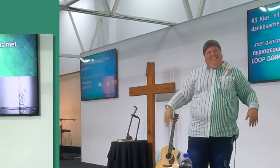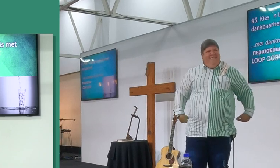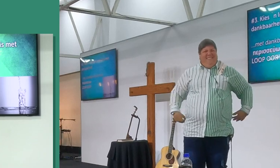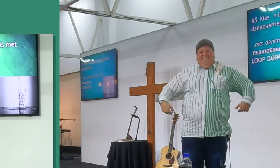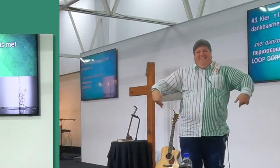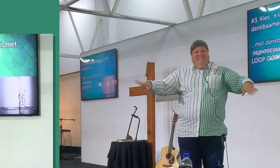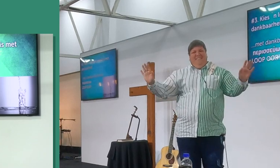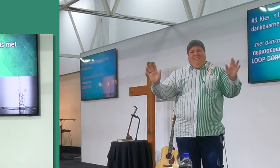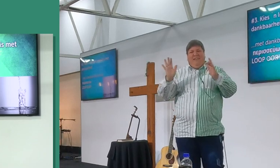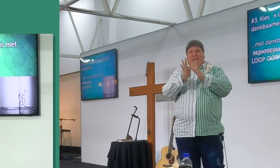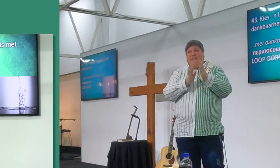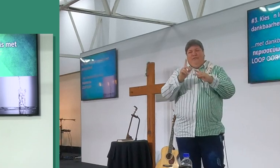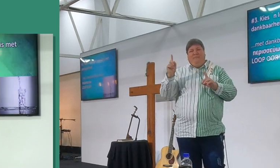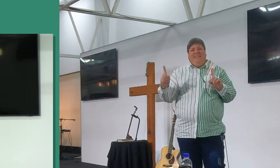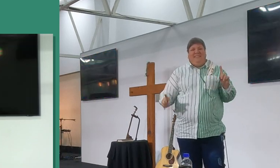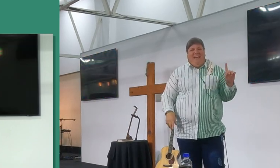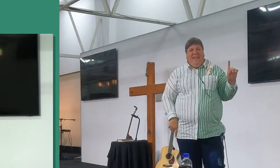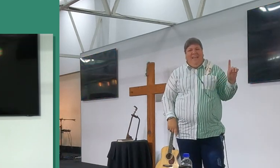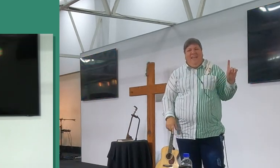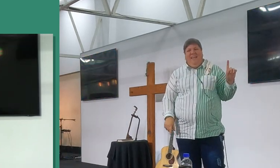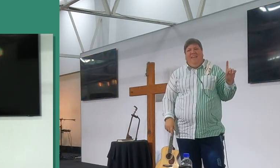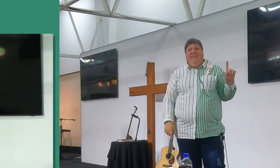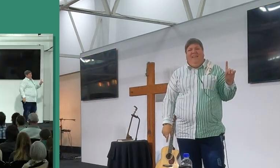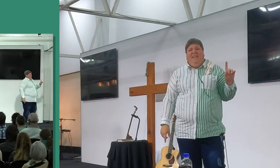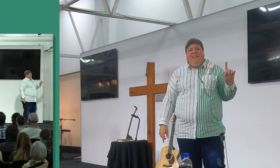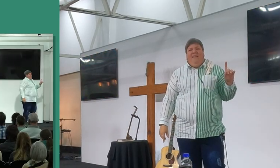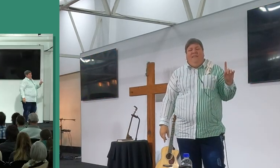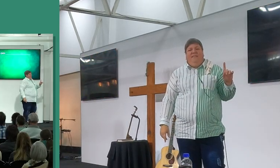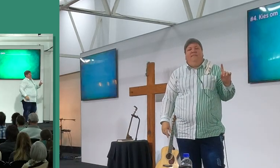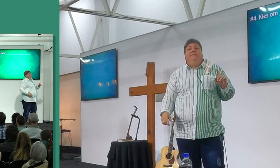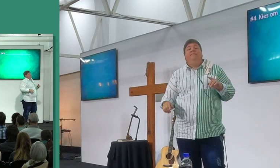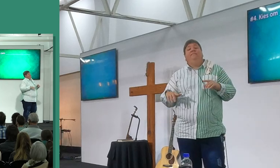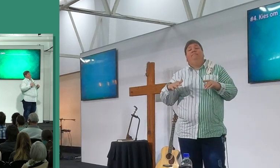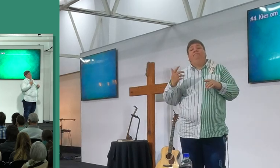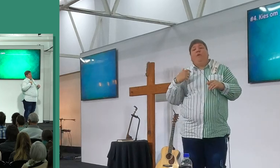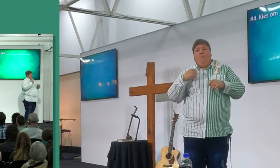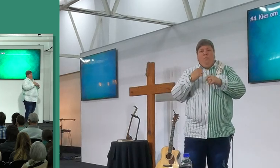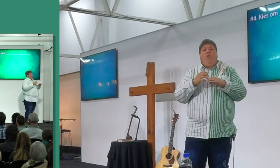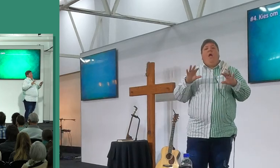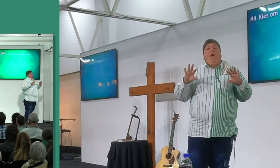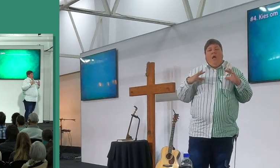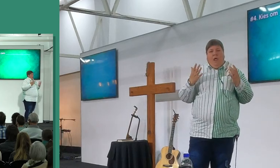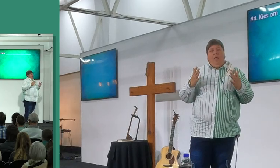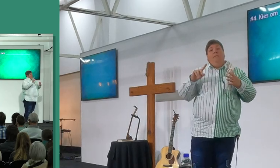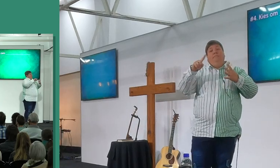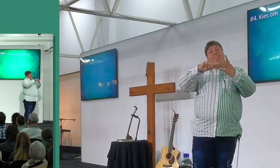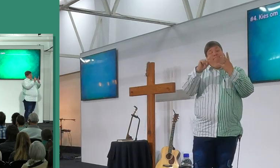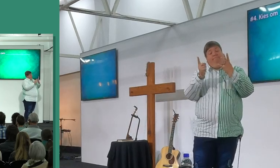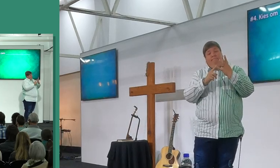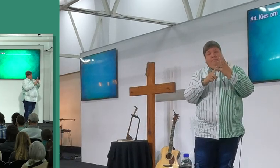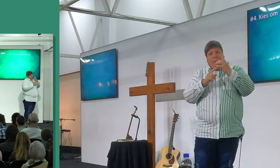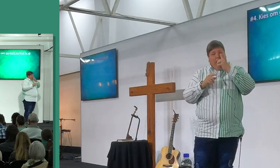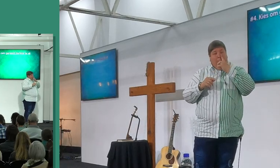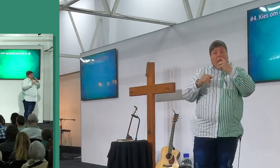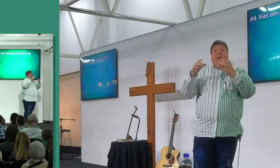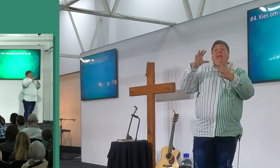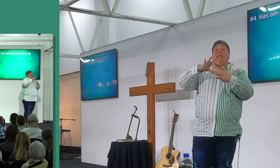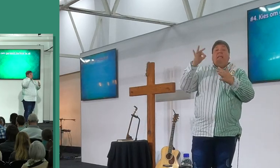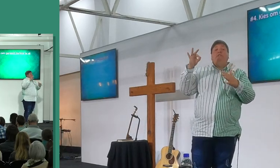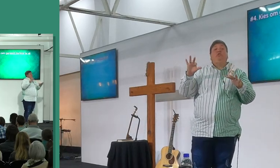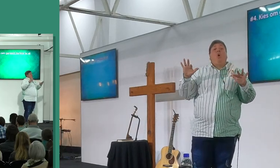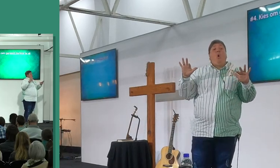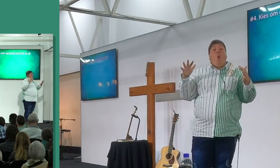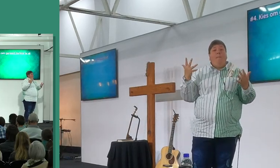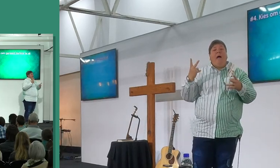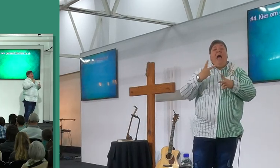ok, dankjie Adriaan vir die ene, ok, so dit loop oor, ok, nou, ek moet die een of ander tijd klaan maak, so ons kan net so wel punt 4 maar doen, kies om, kies